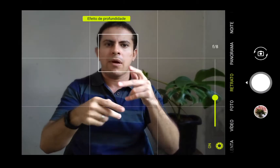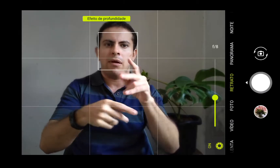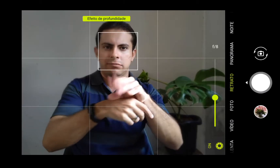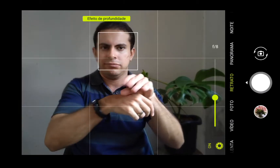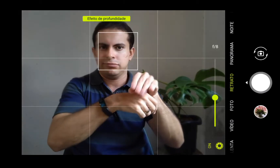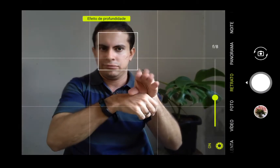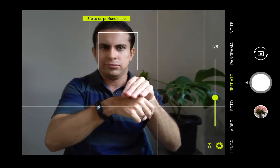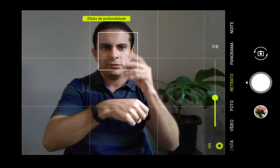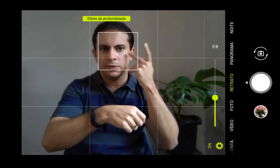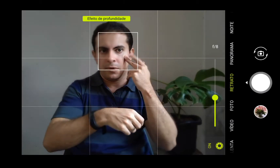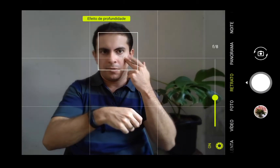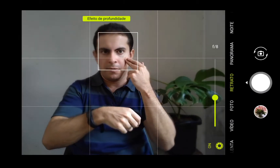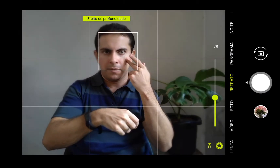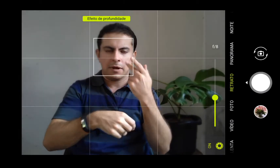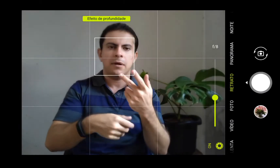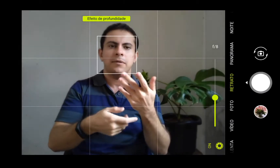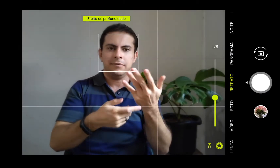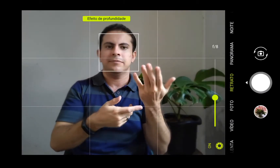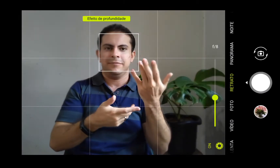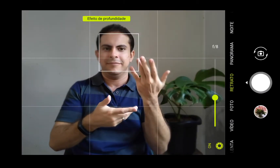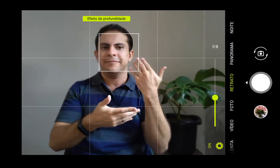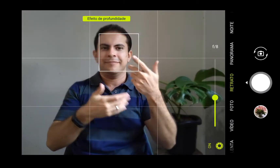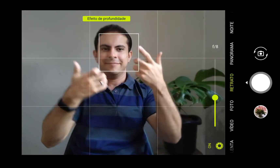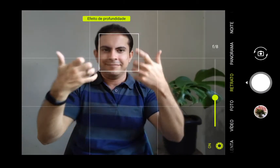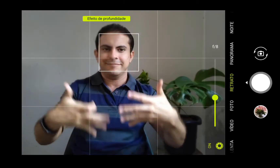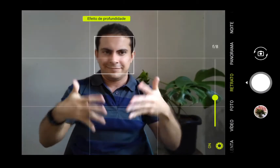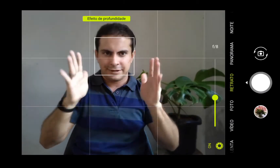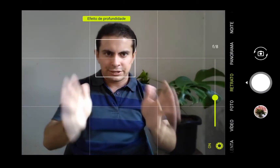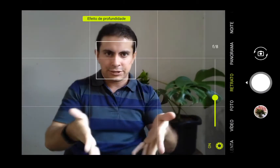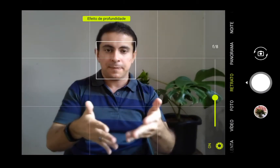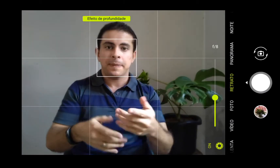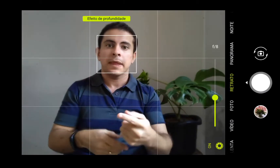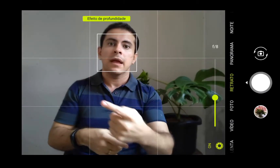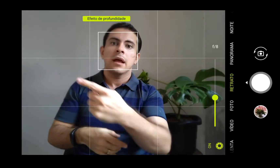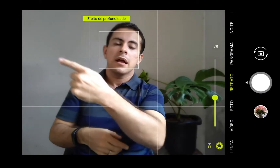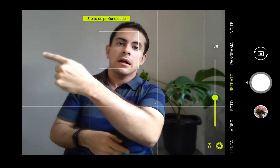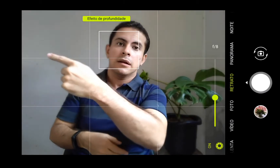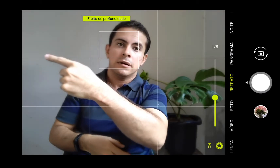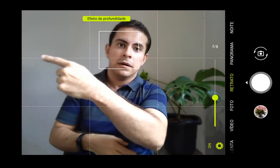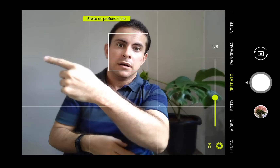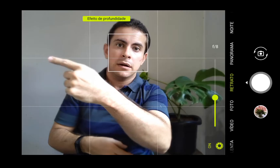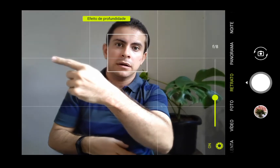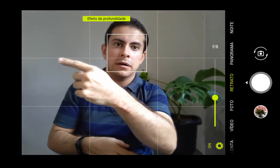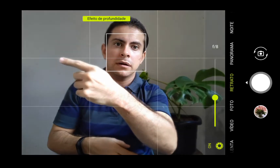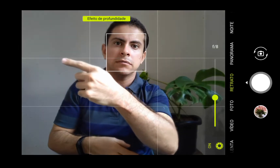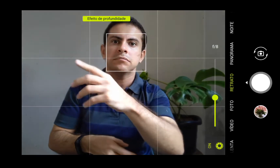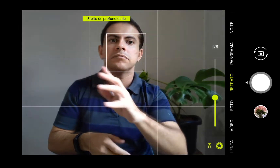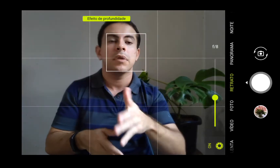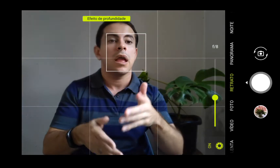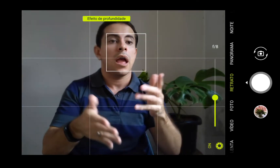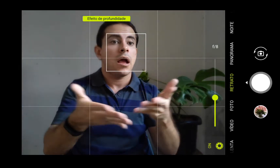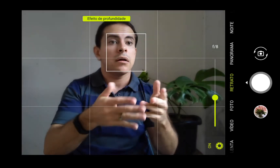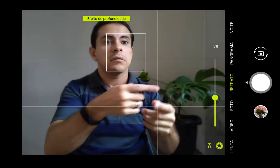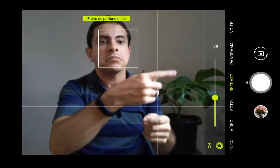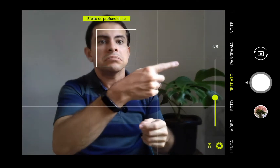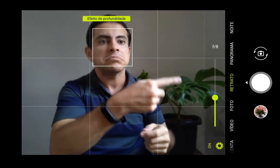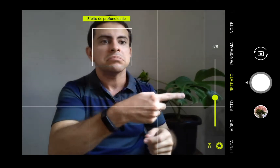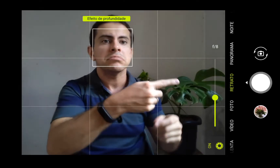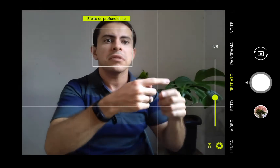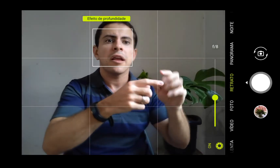que eu mostrei anteriormente. E a gente já vê aqui que não dá, só pode usar uma câmera, né, porque